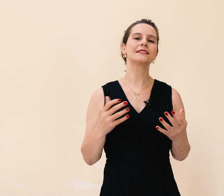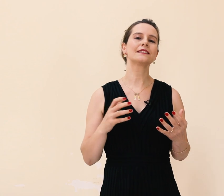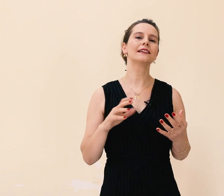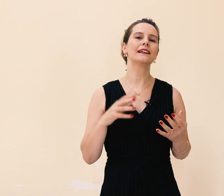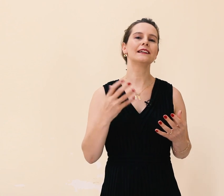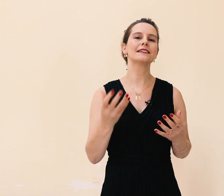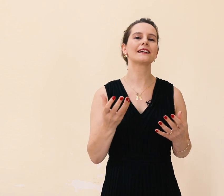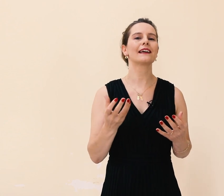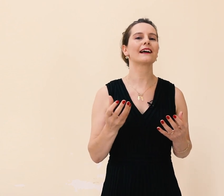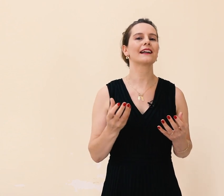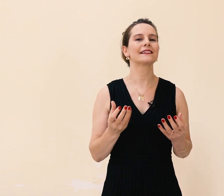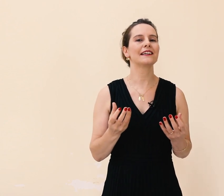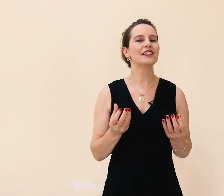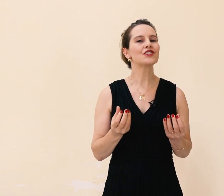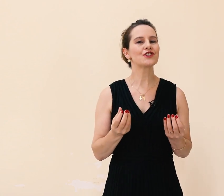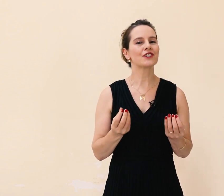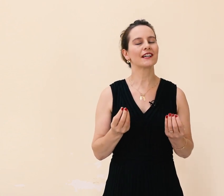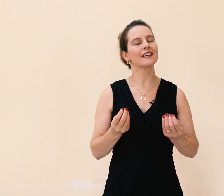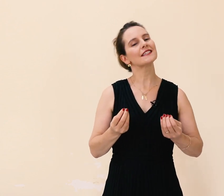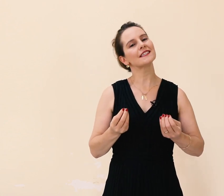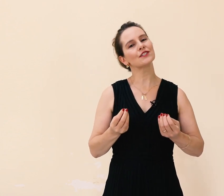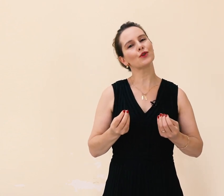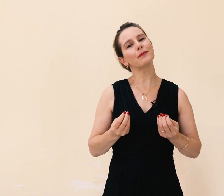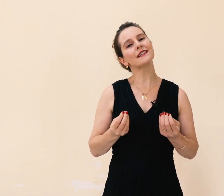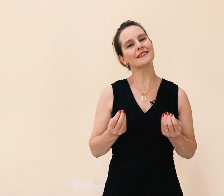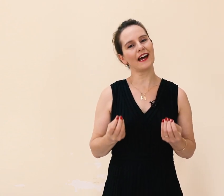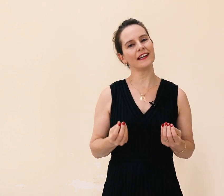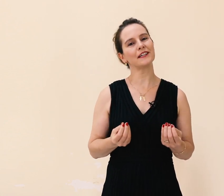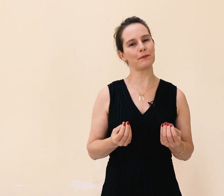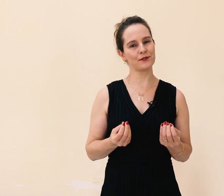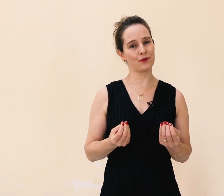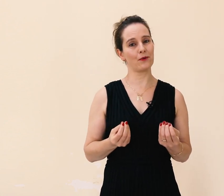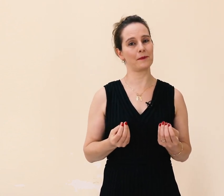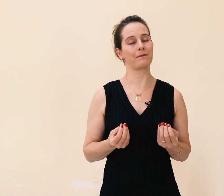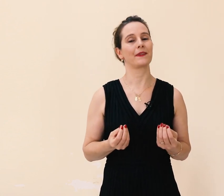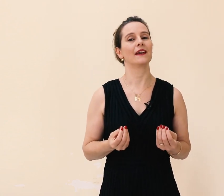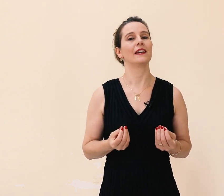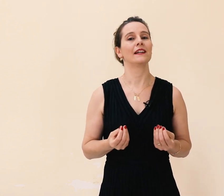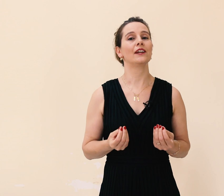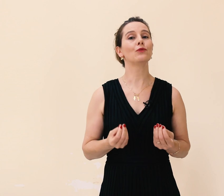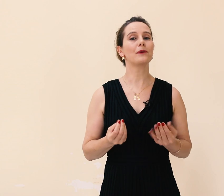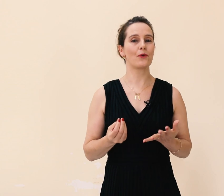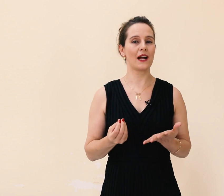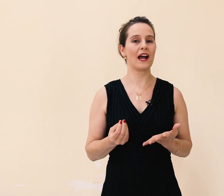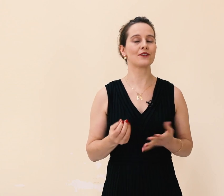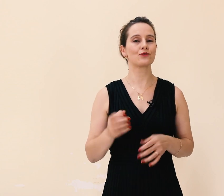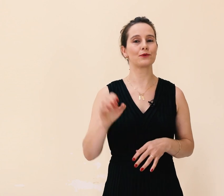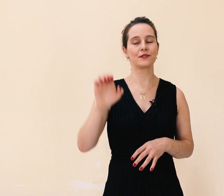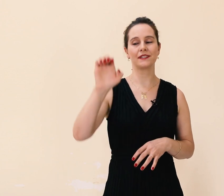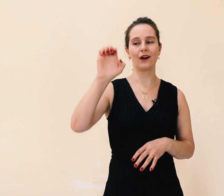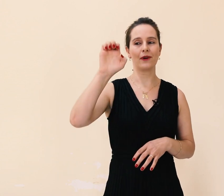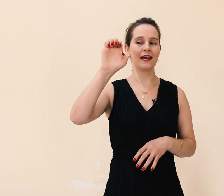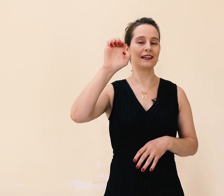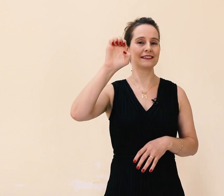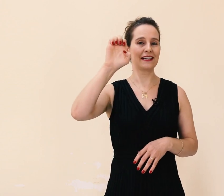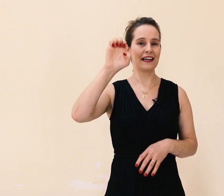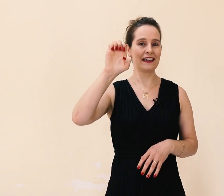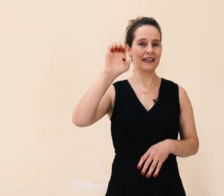sinaliza aquela característica que se sobressai na pessoa. No meu caso, o meu sinal é a letra E,